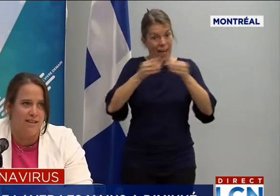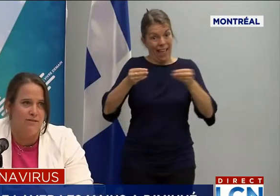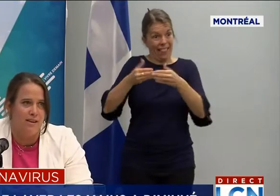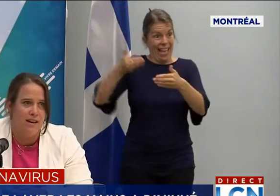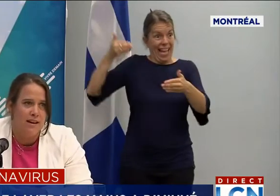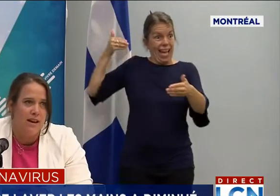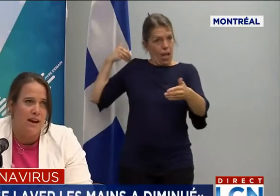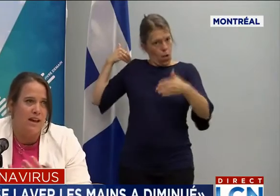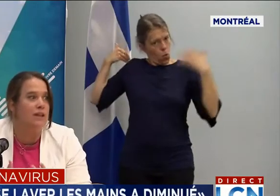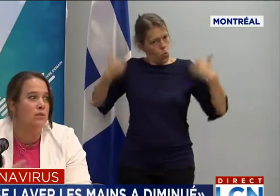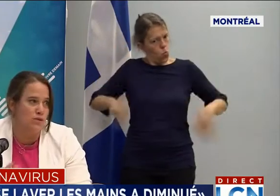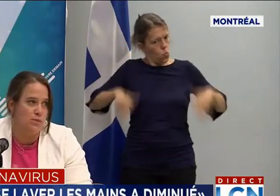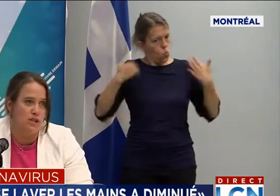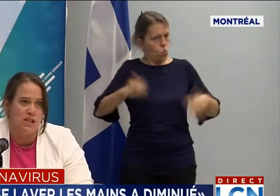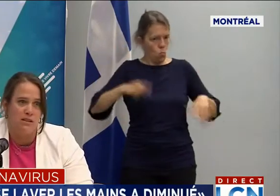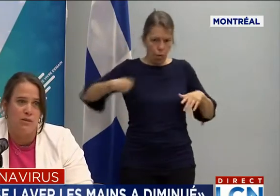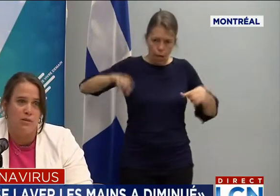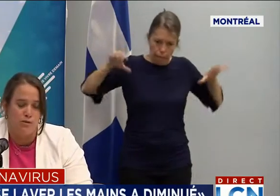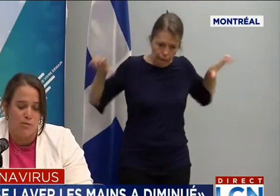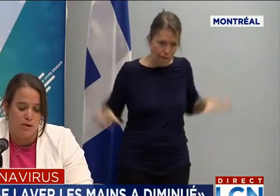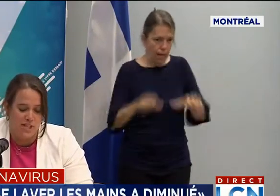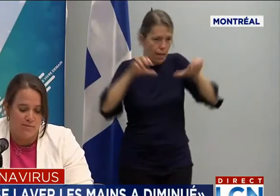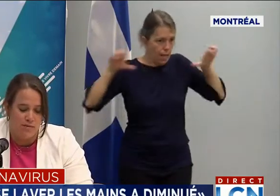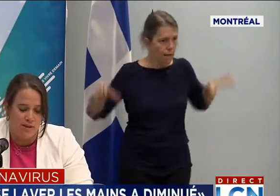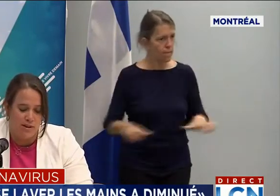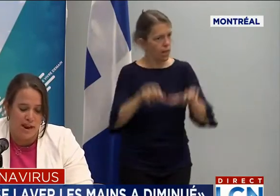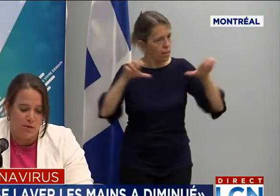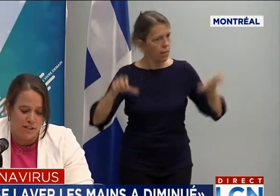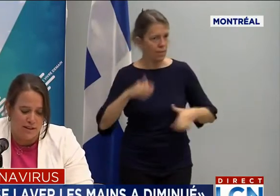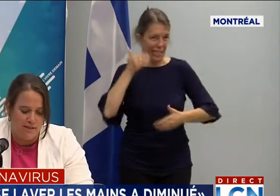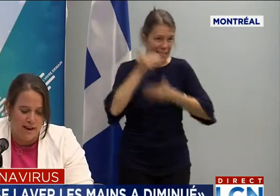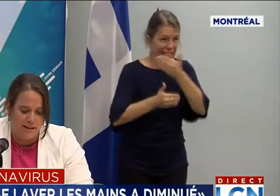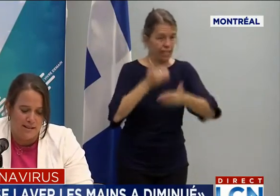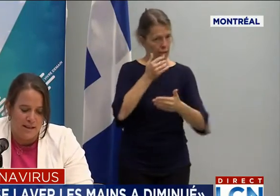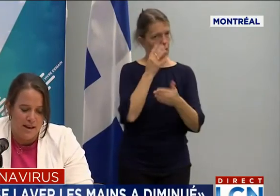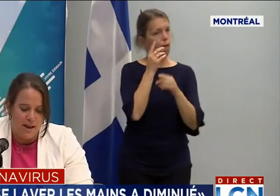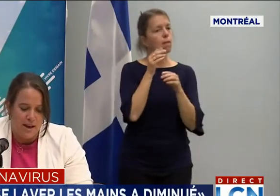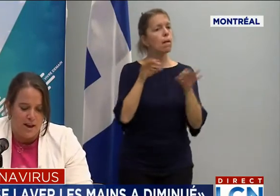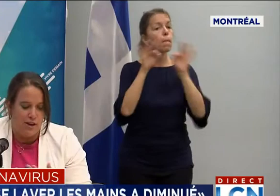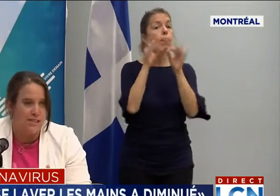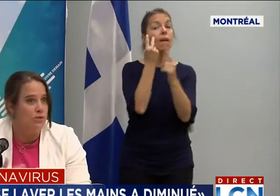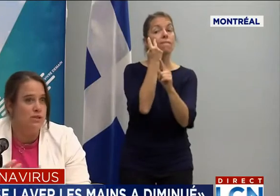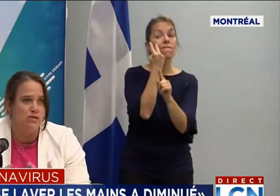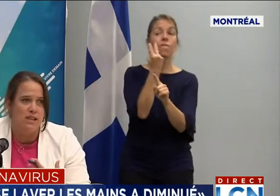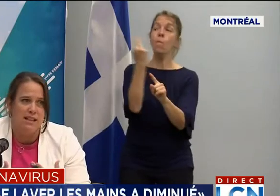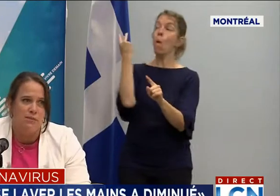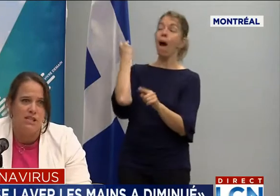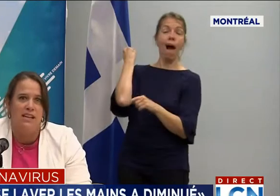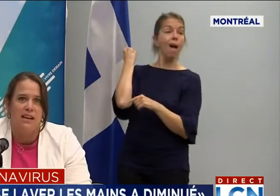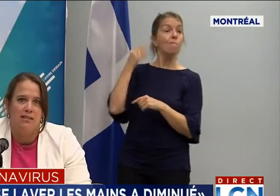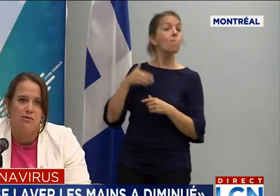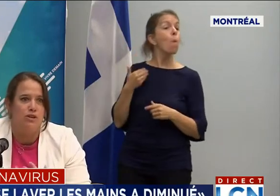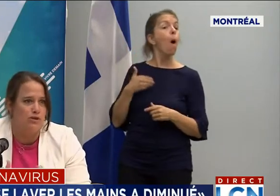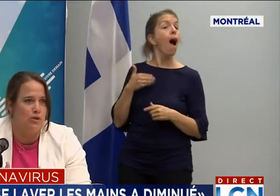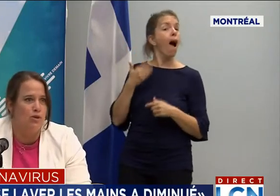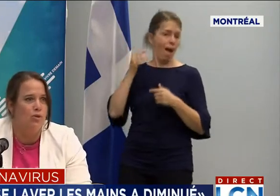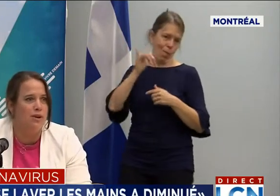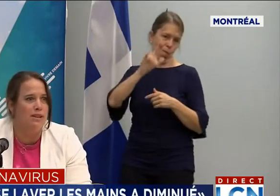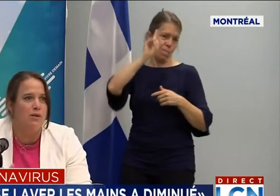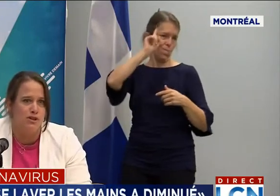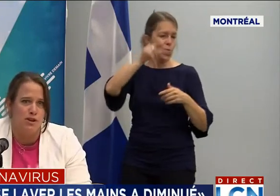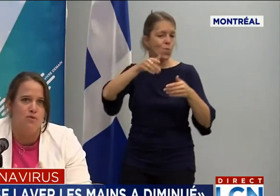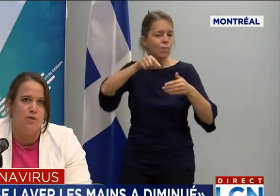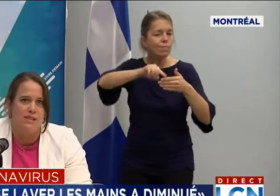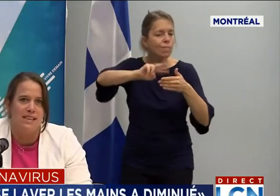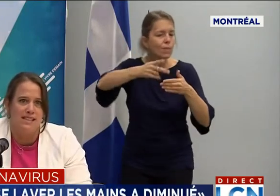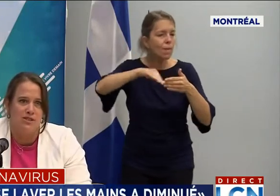travail qui a été fait et où on se projette pour la prochaine phase. C'est aussi une étape, je dirais, là, où il a son lot